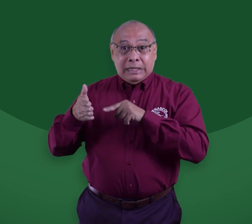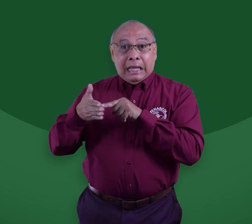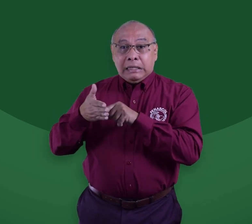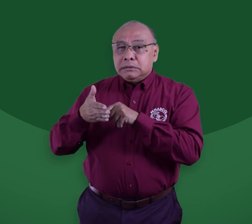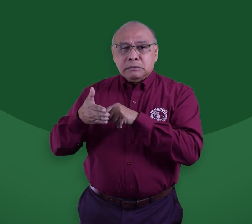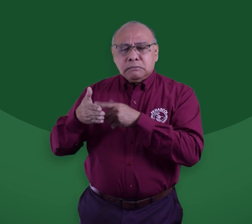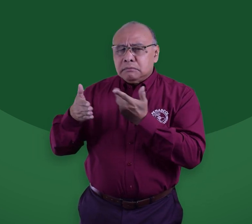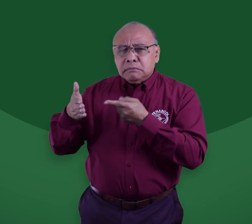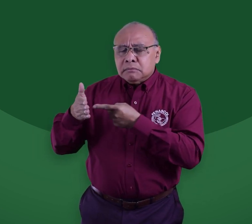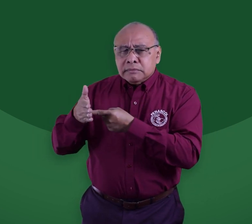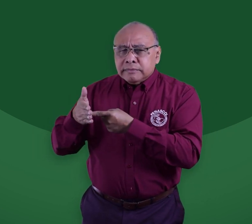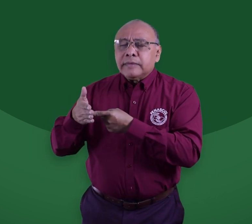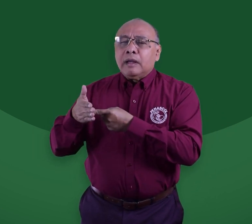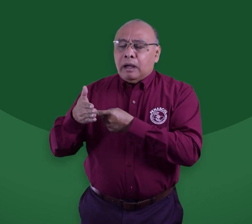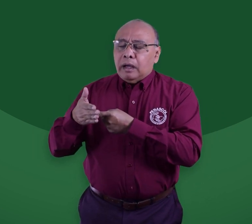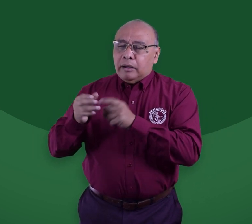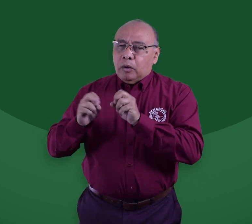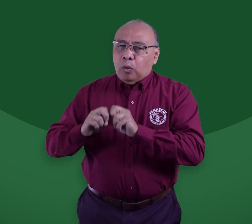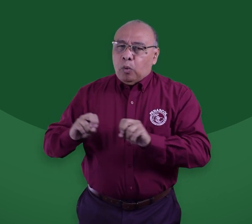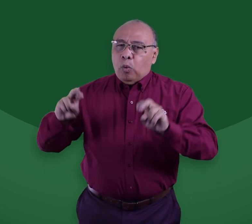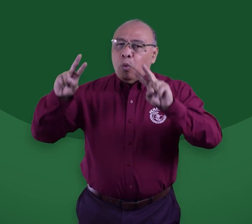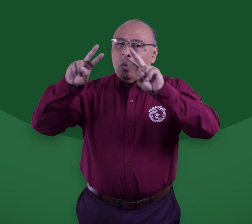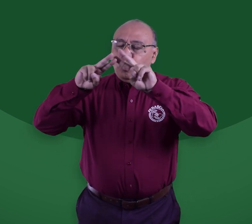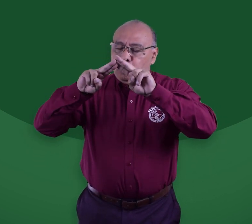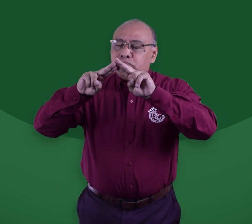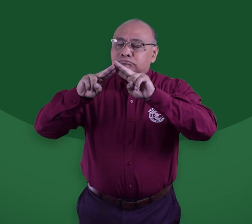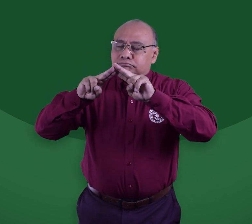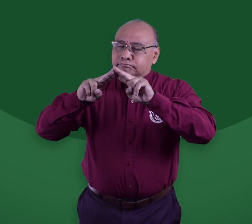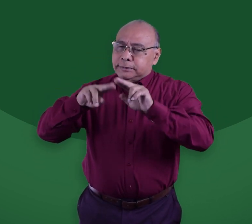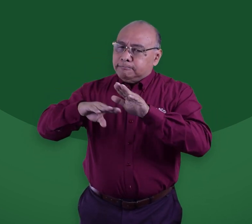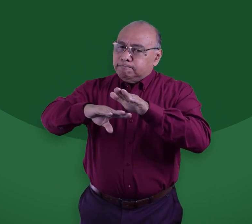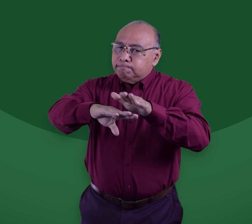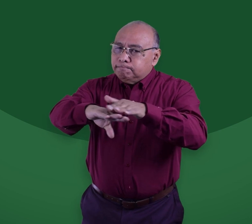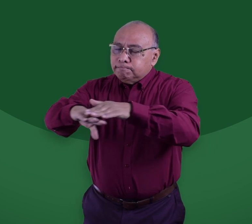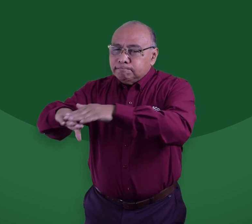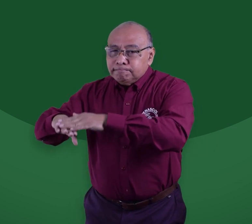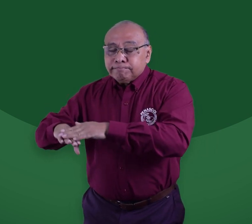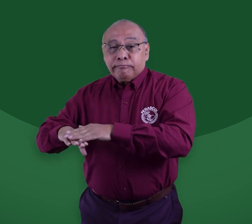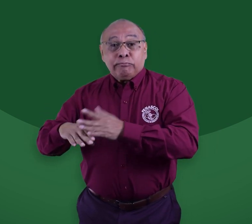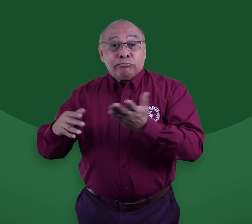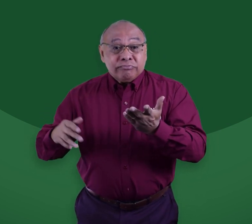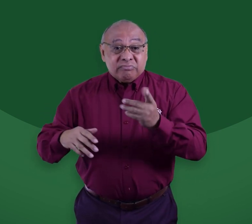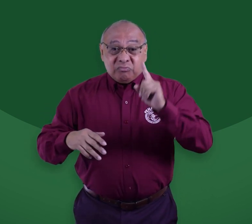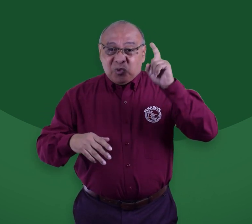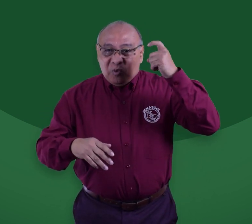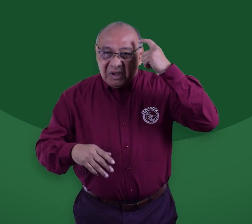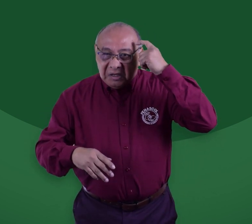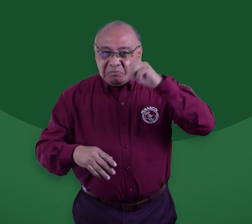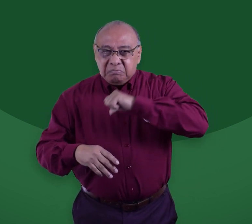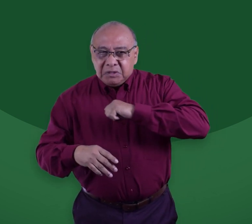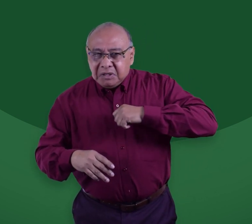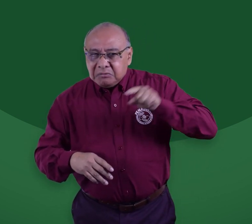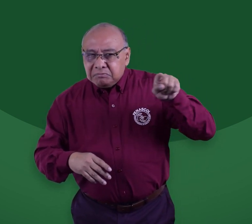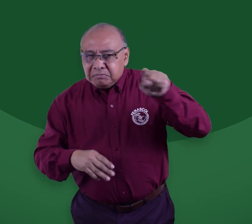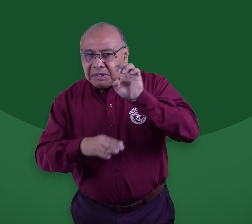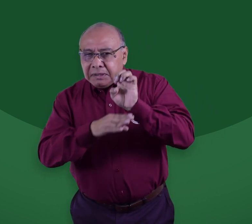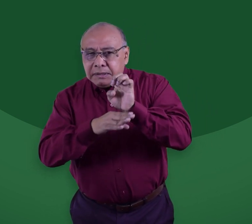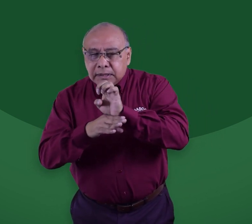ONU, hace el llamado al gobierno y a las entidades que en el caso de elaborar un proyecto de ley, política